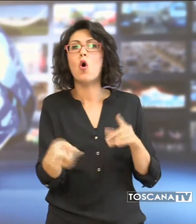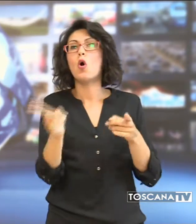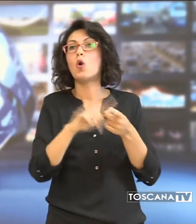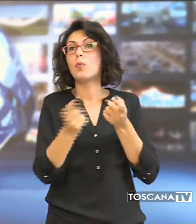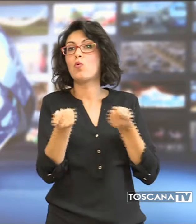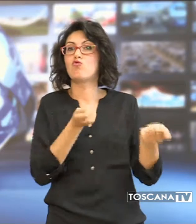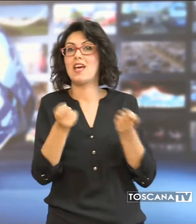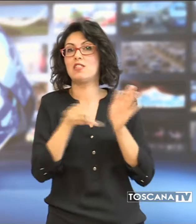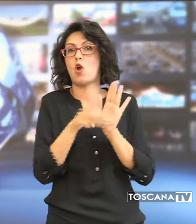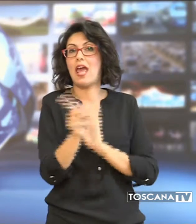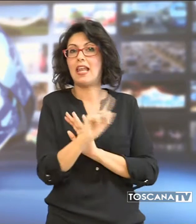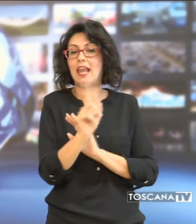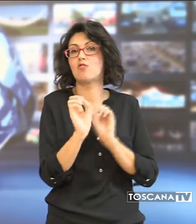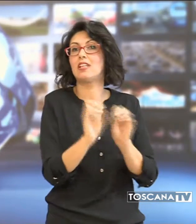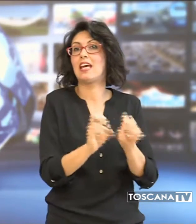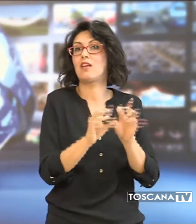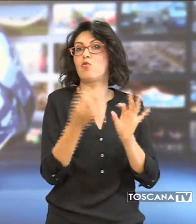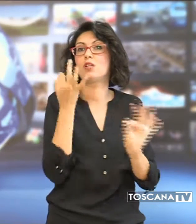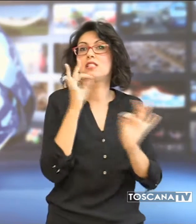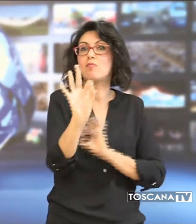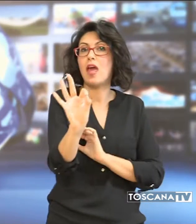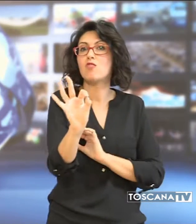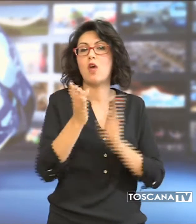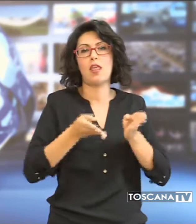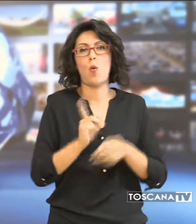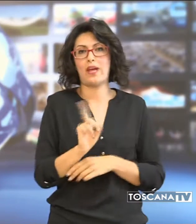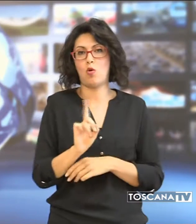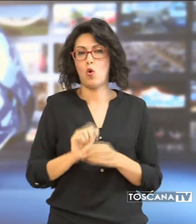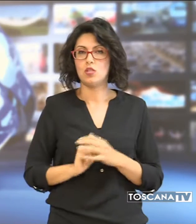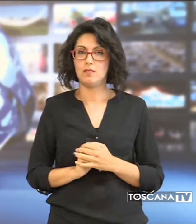illecita di rifiuti speciali non pericolosi.